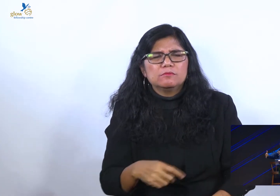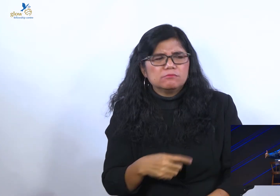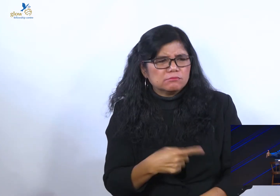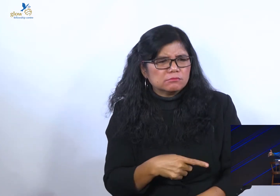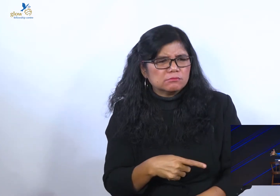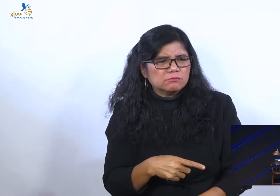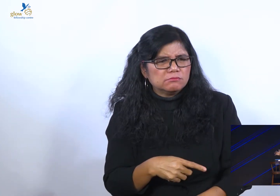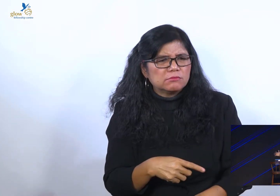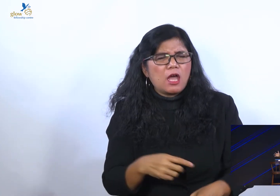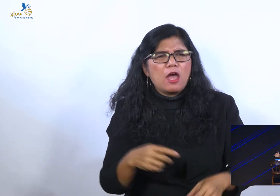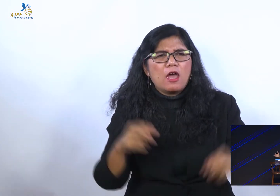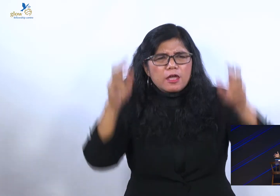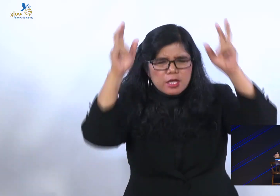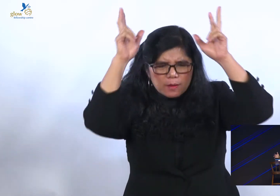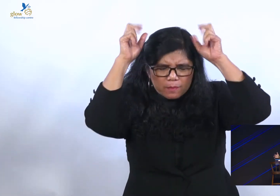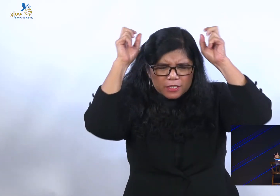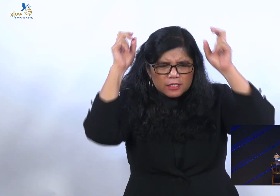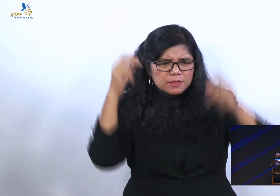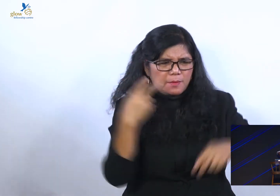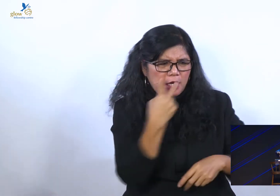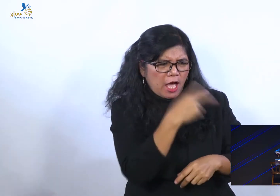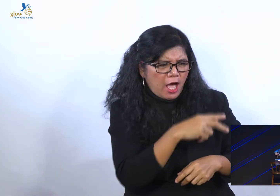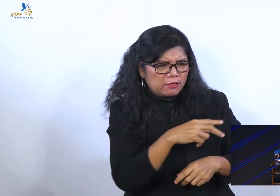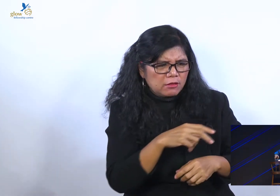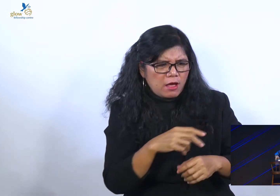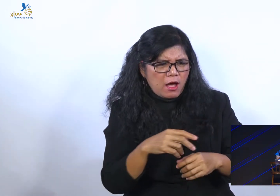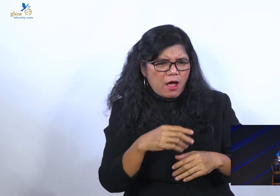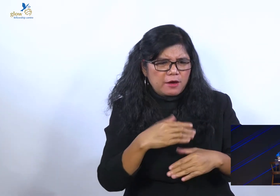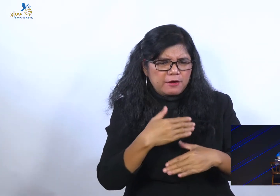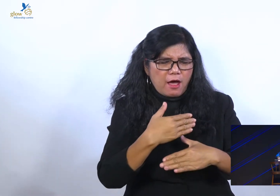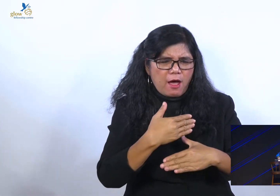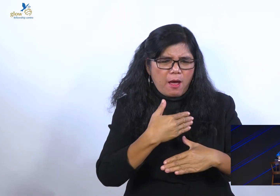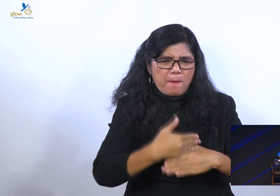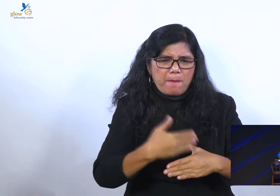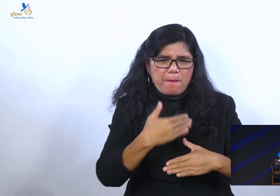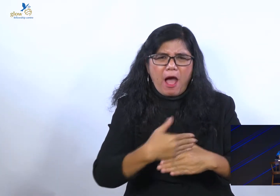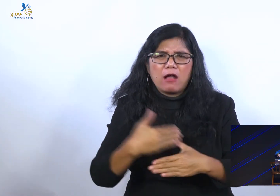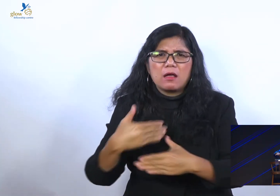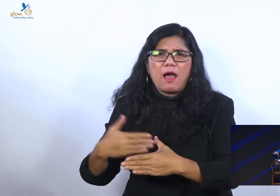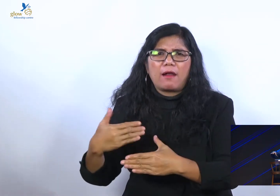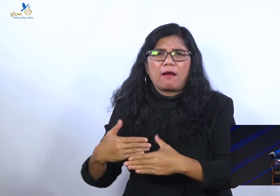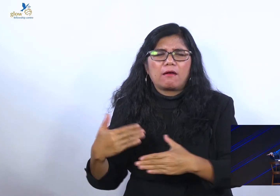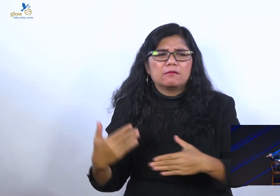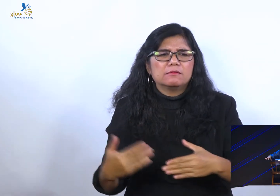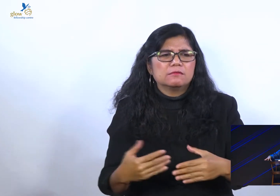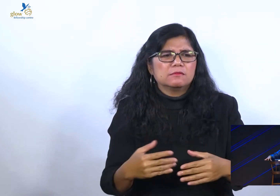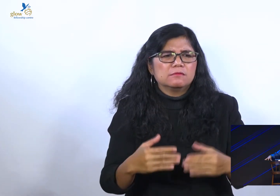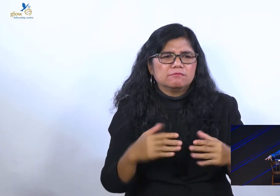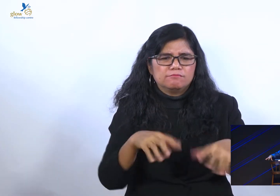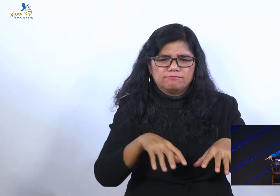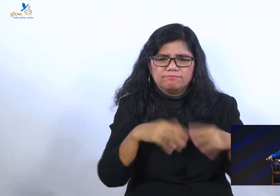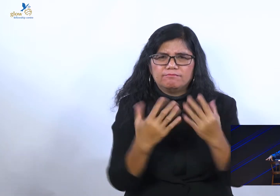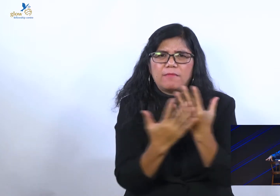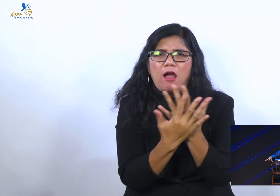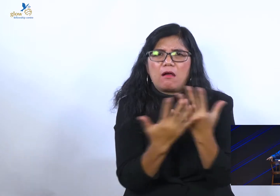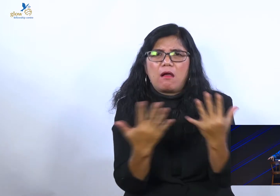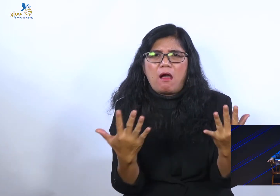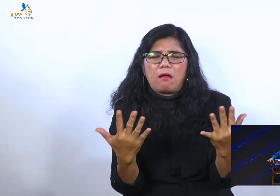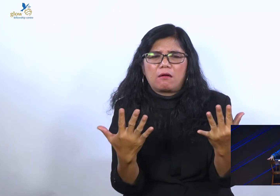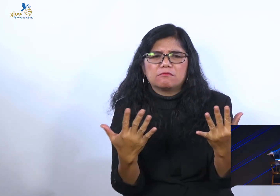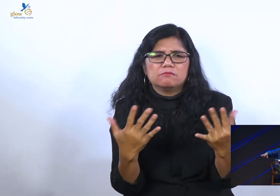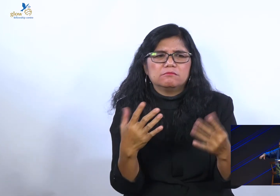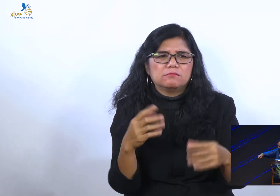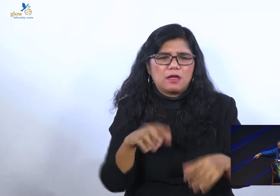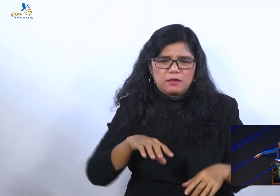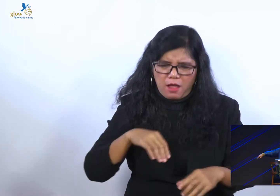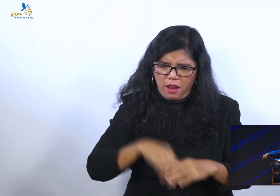ada pagar yang menjaga mereka, ada pagar sekeliling mereka, ada pagar atas rumah tangga mereka, keluarga,